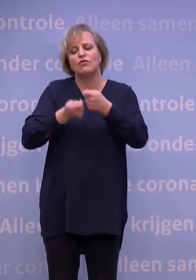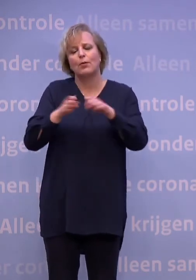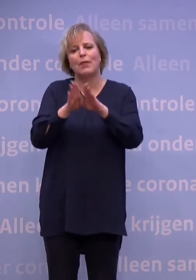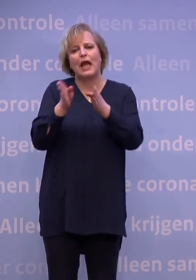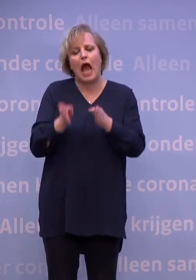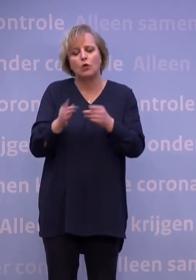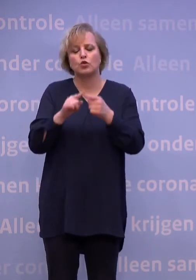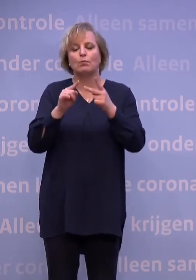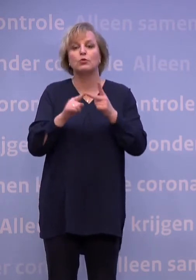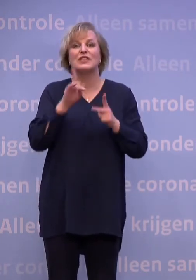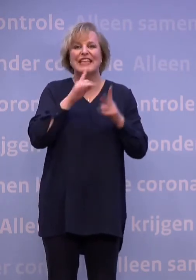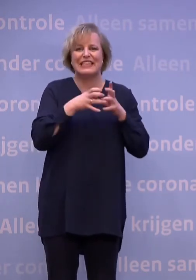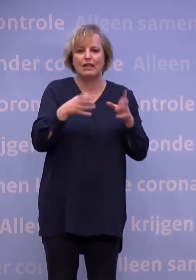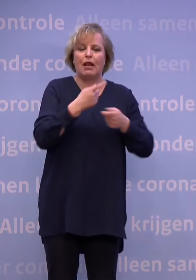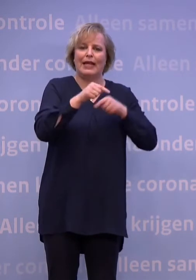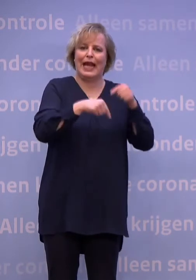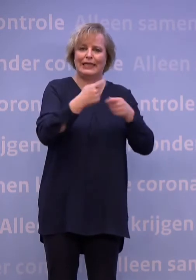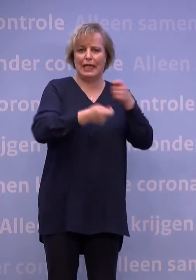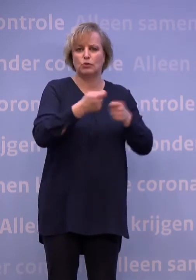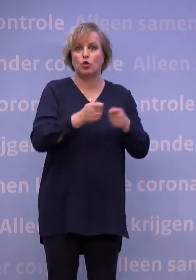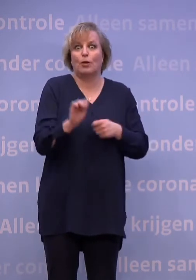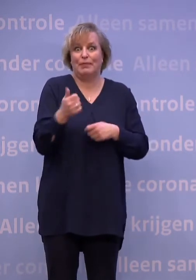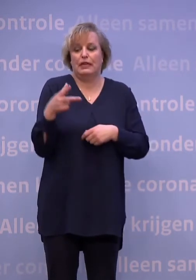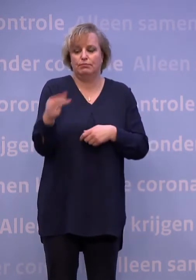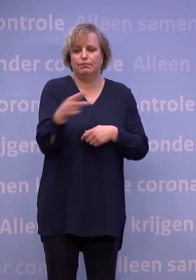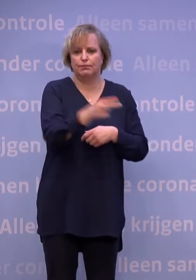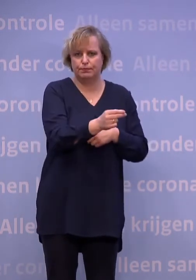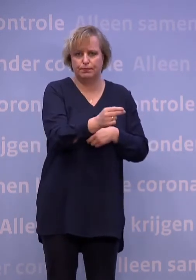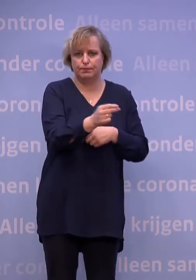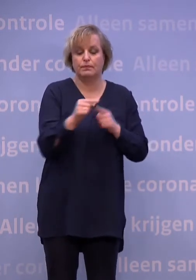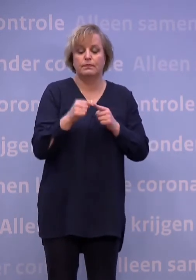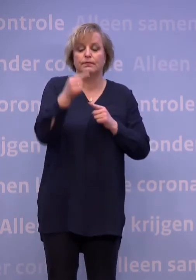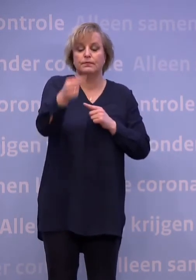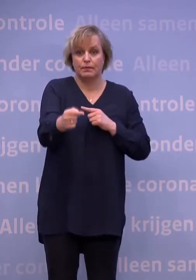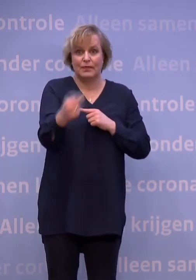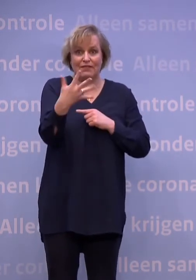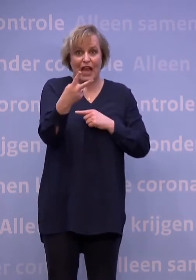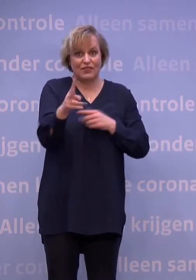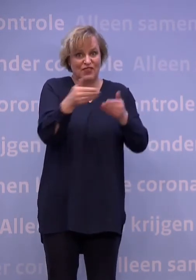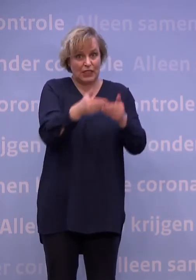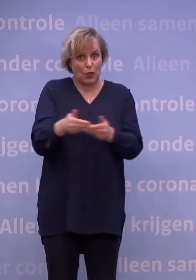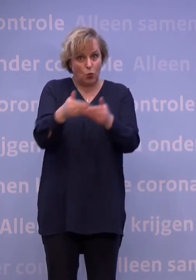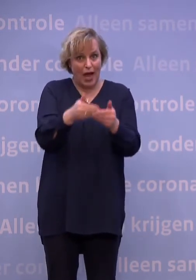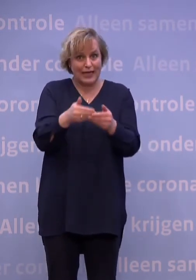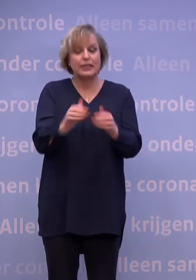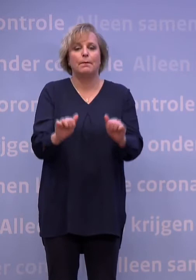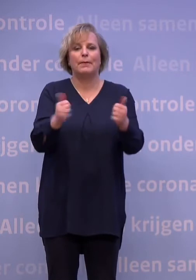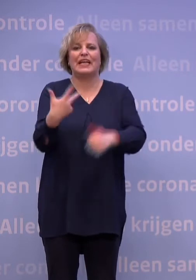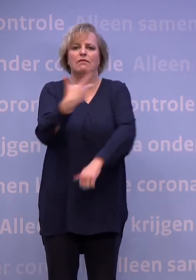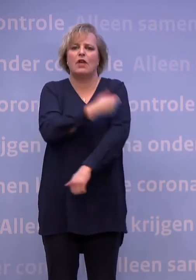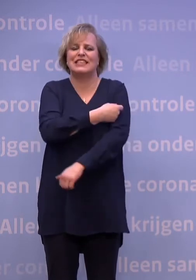en instellingen voor gehandicaptenzorg. Een week later, op de 25e, begint het vaccineren van